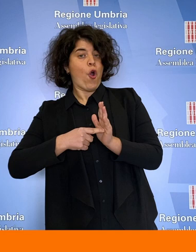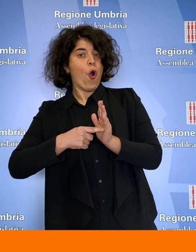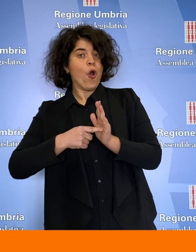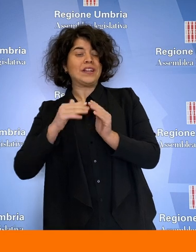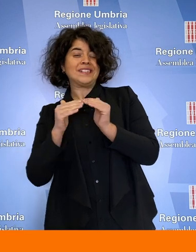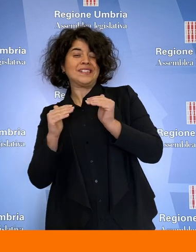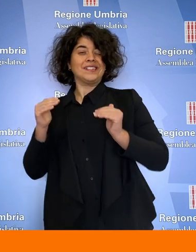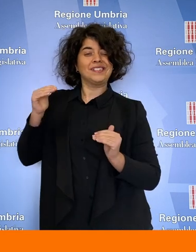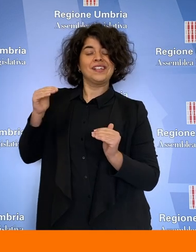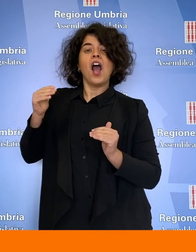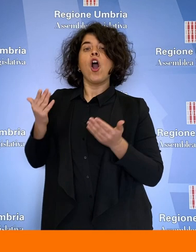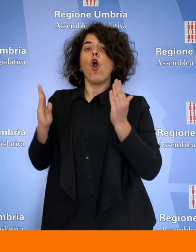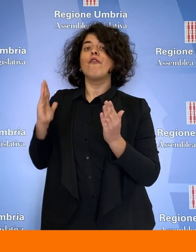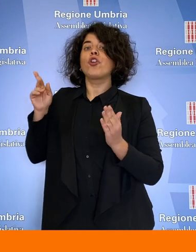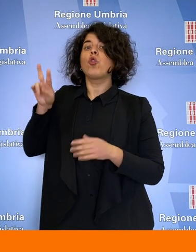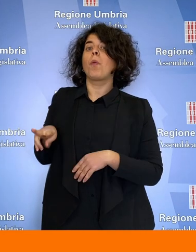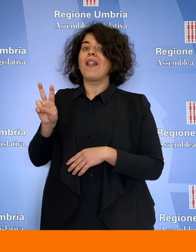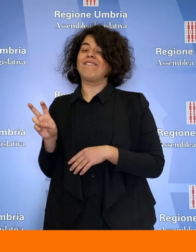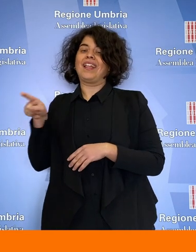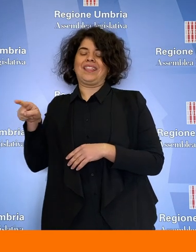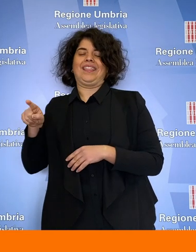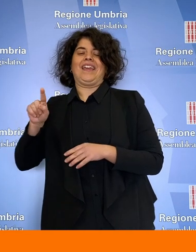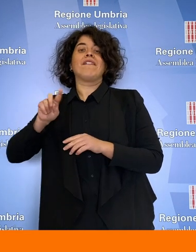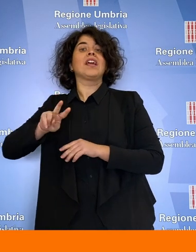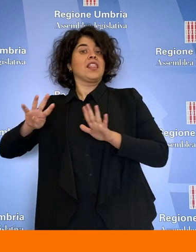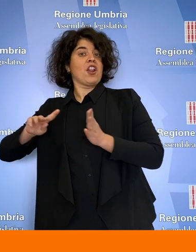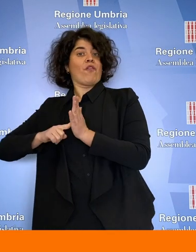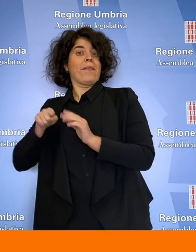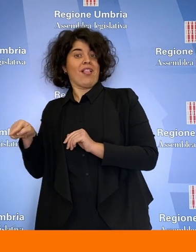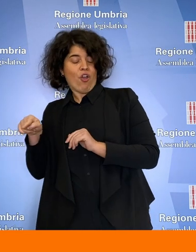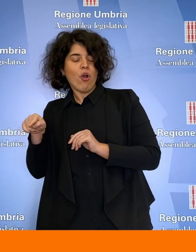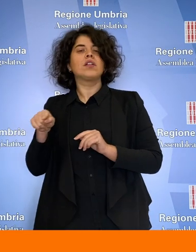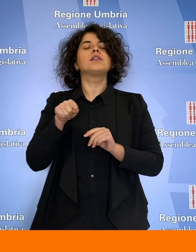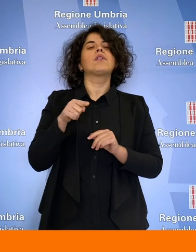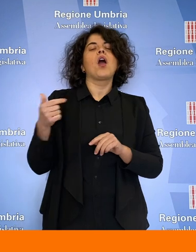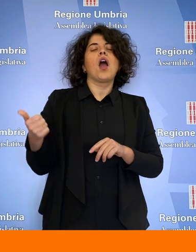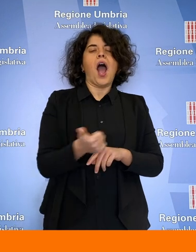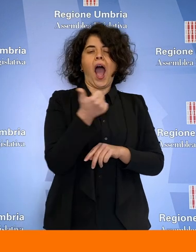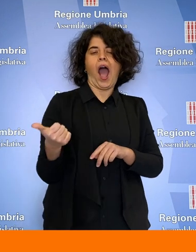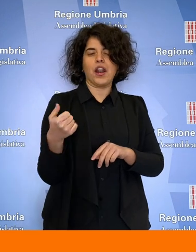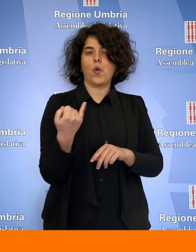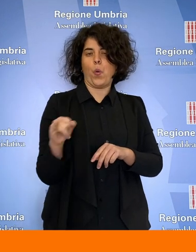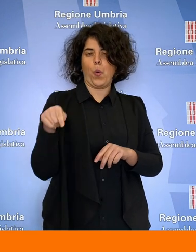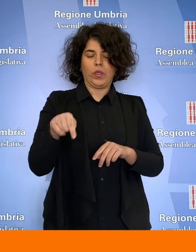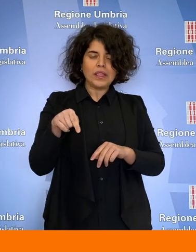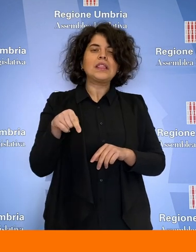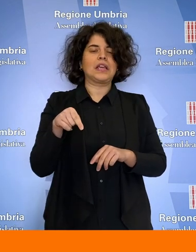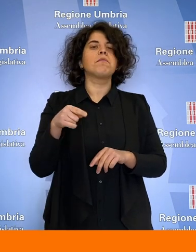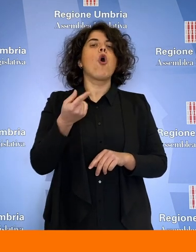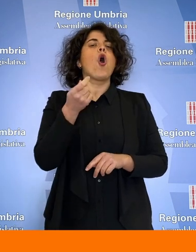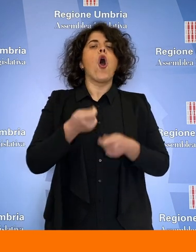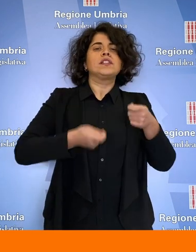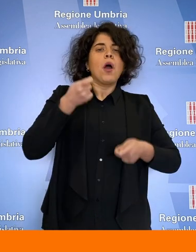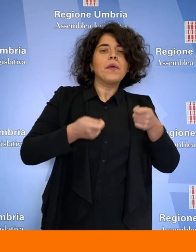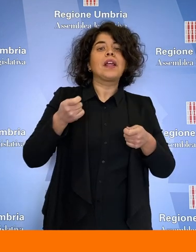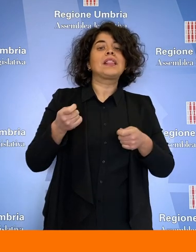29 milioni. Nel corso dell'ultimo anno, infatti, si sono registrati maggiori aumenti di costi, come nel campo della